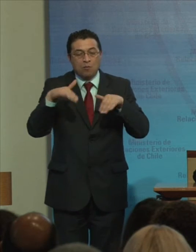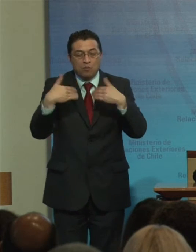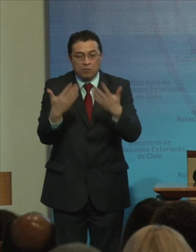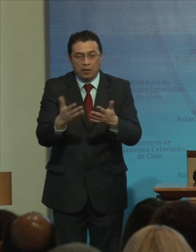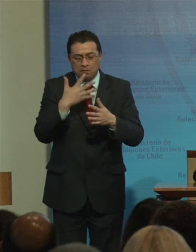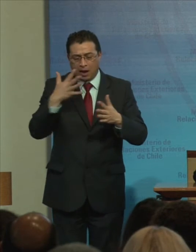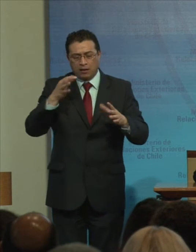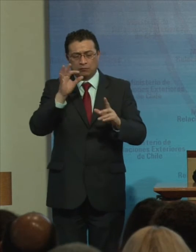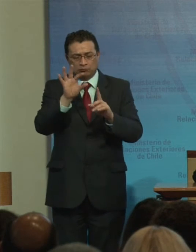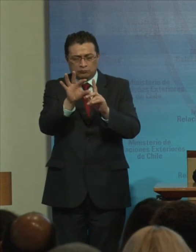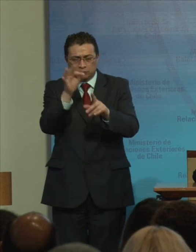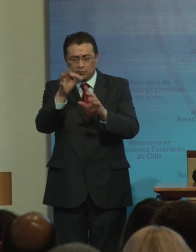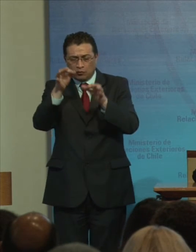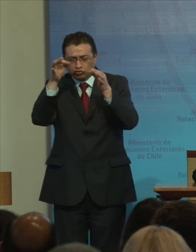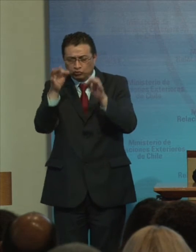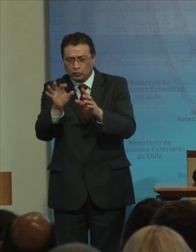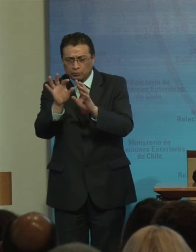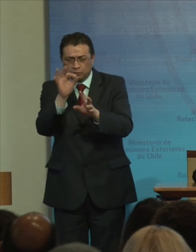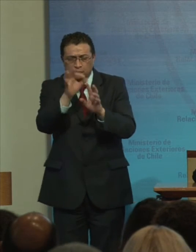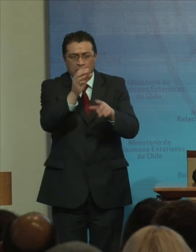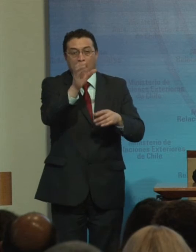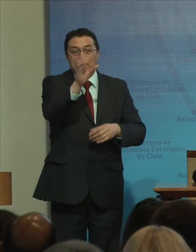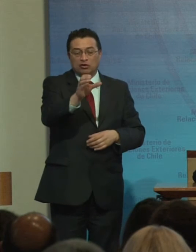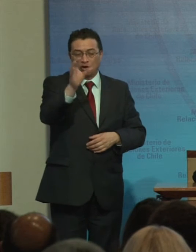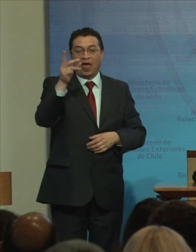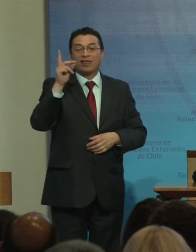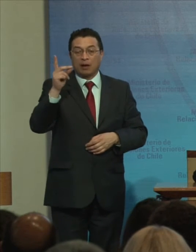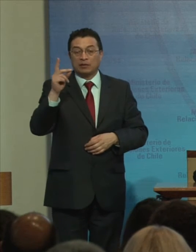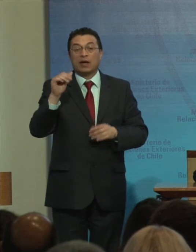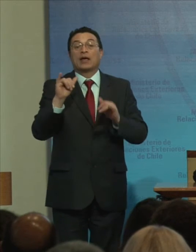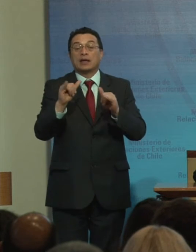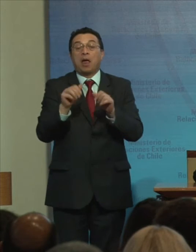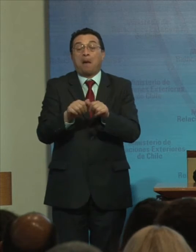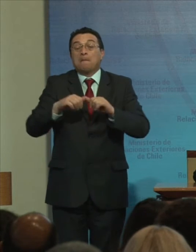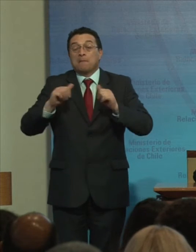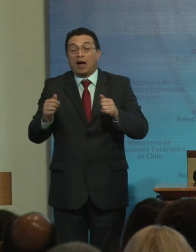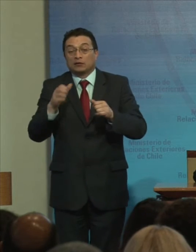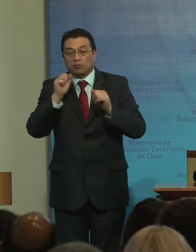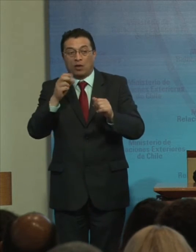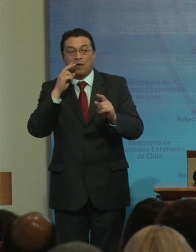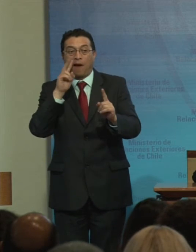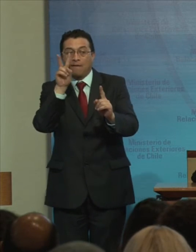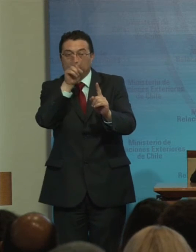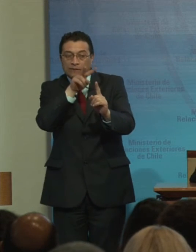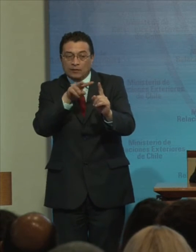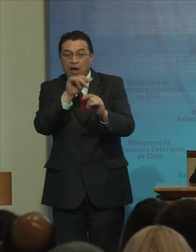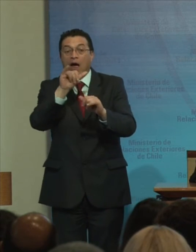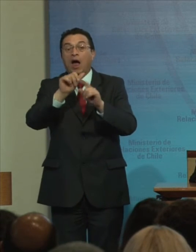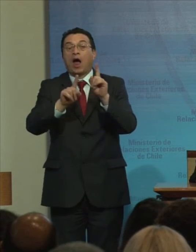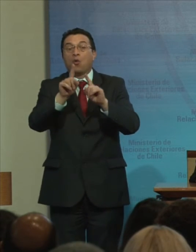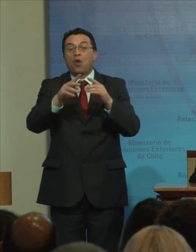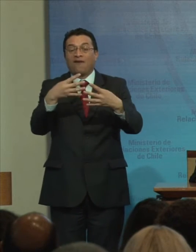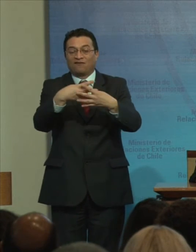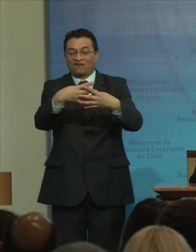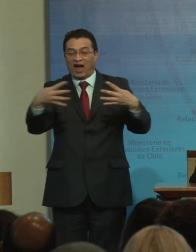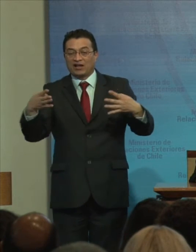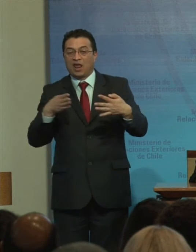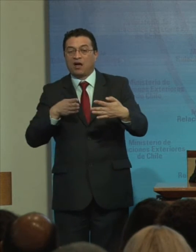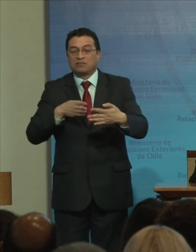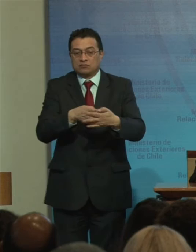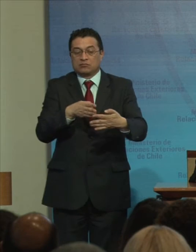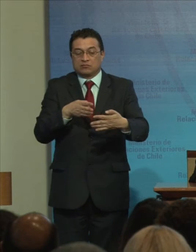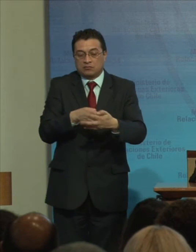Certera identificación De la persona Con discapacidad Sobre todo Que visibilicen Aquellas barreras Que aún